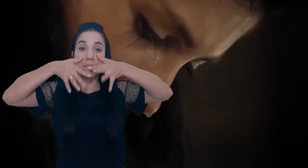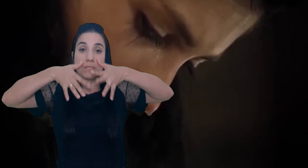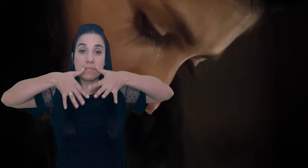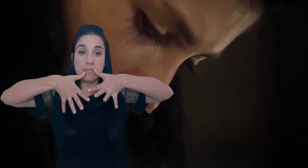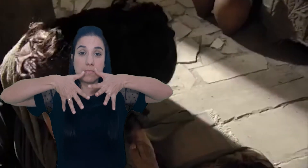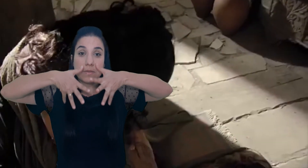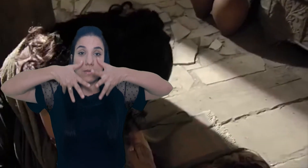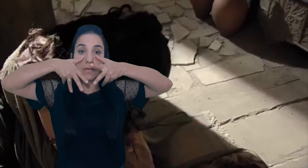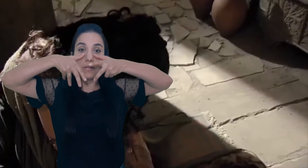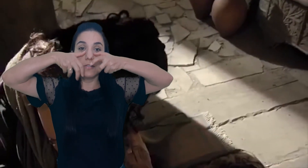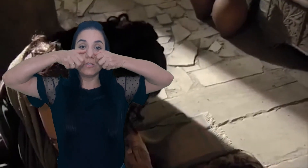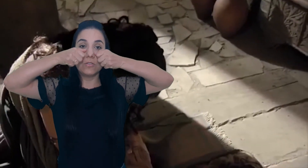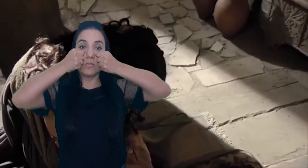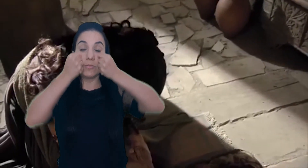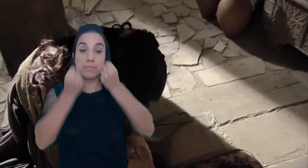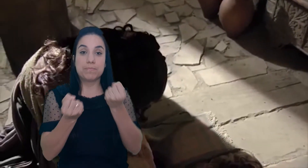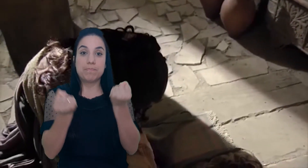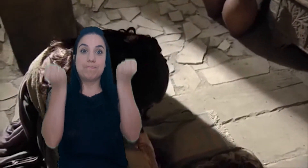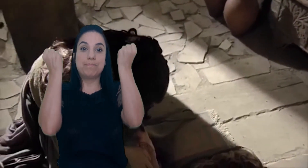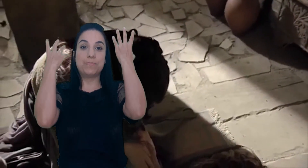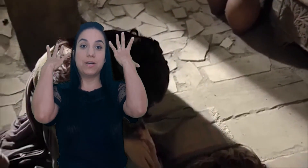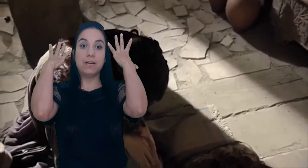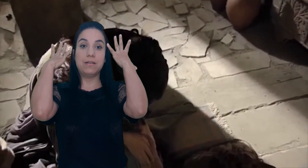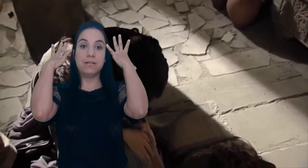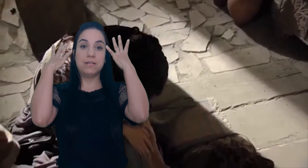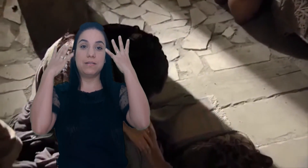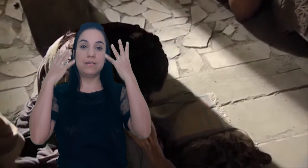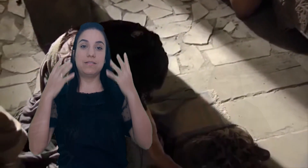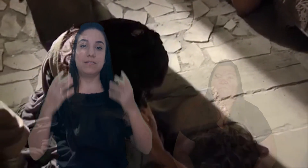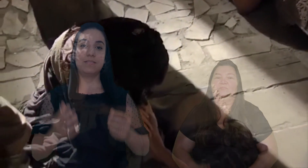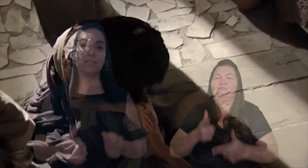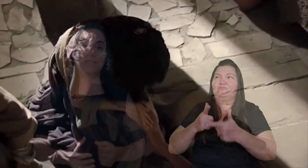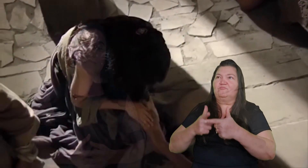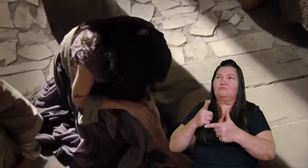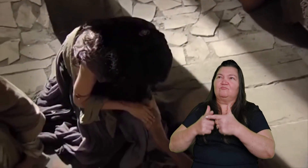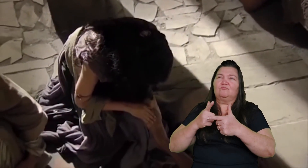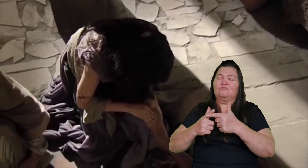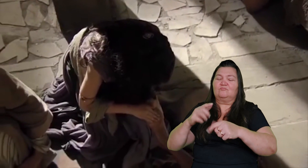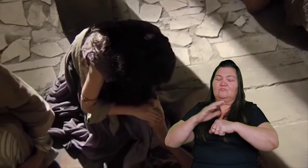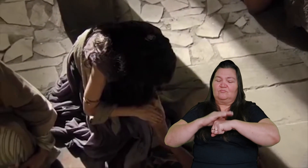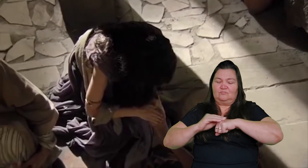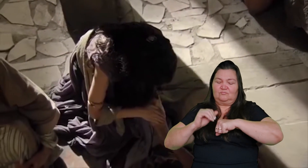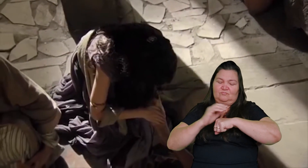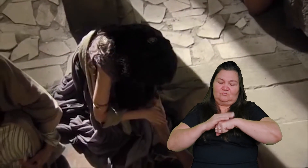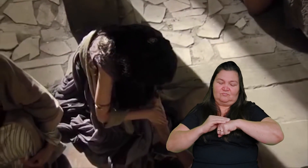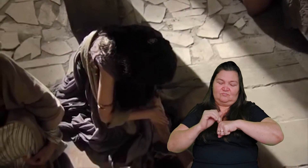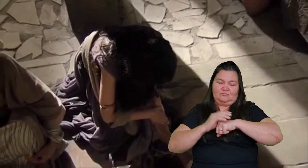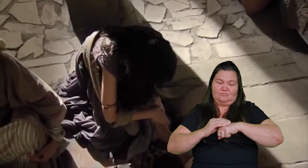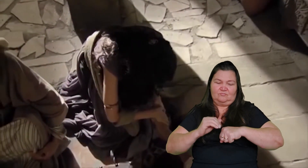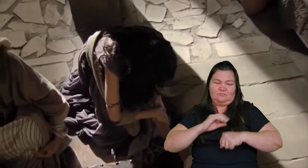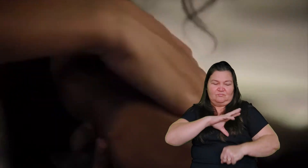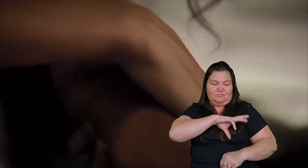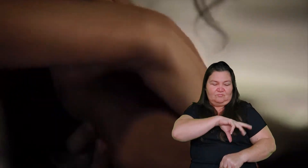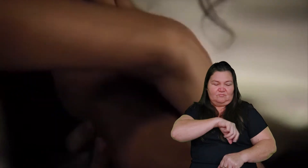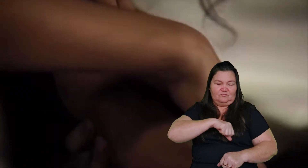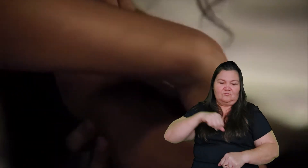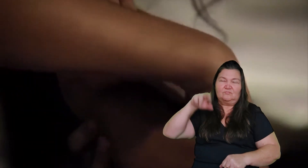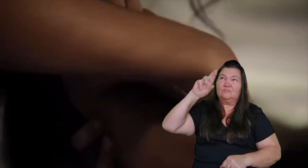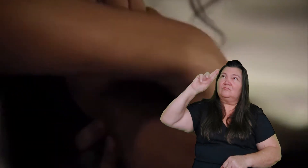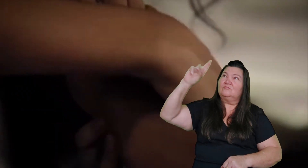cessará Pois o nosso amado Senhor